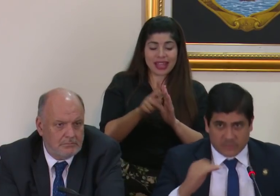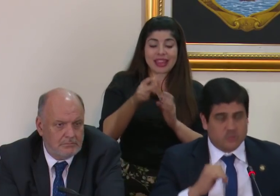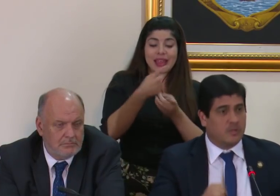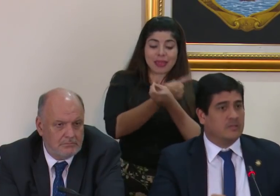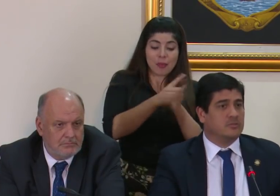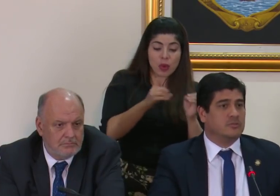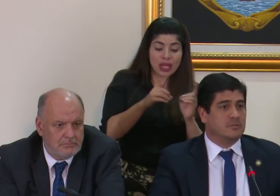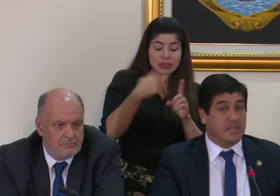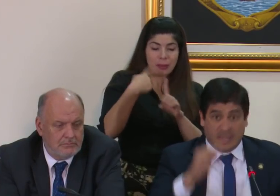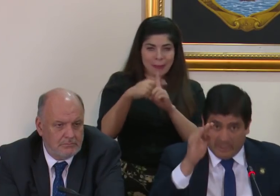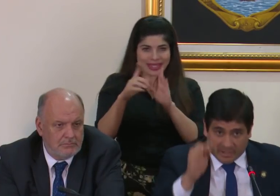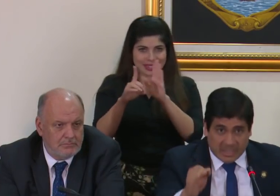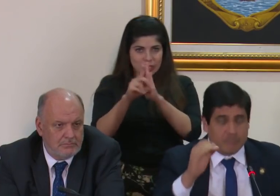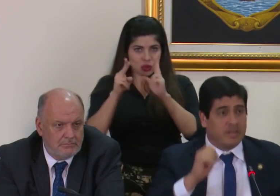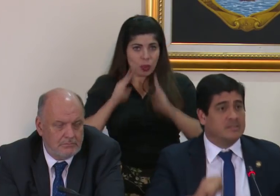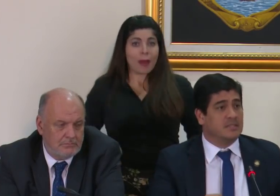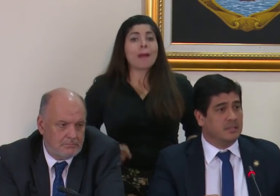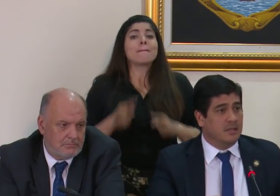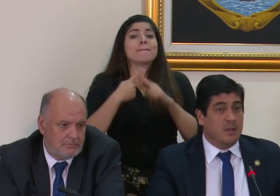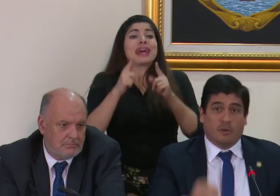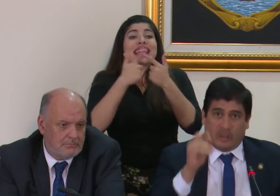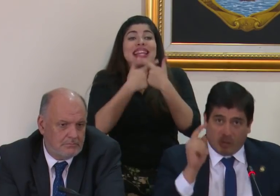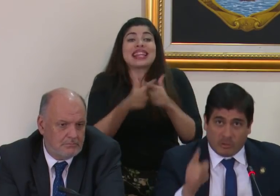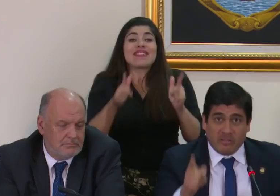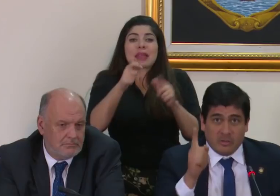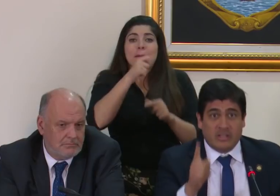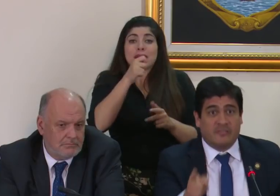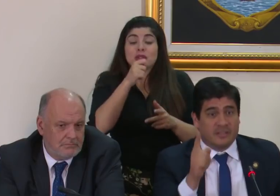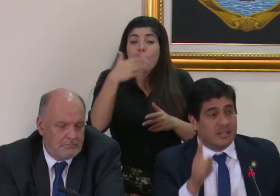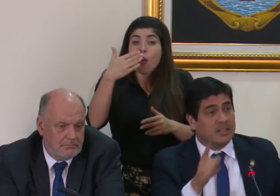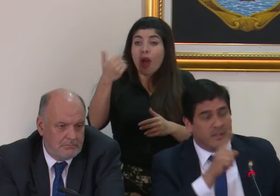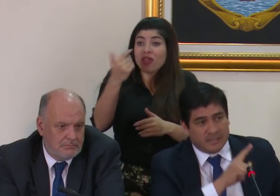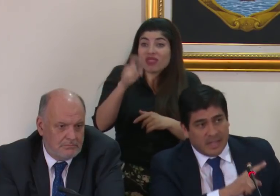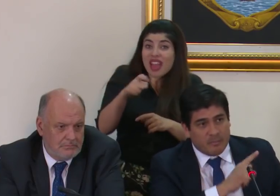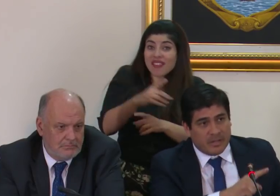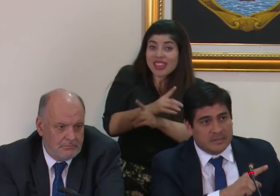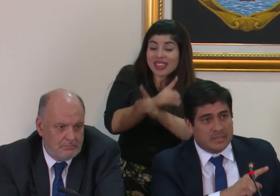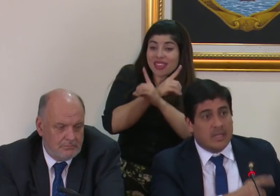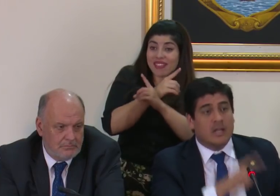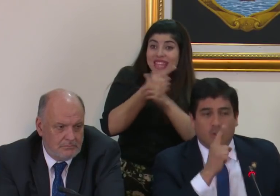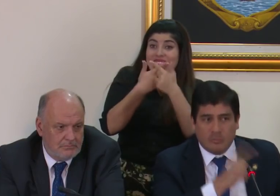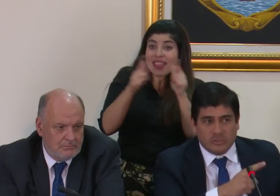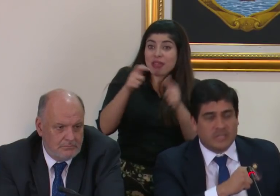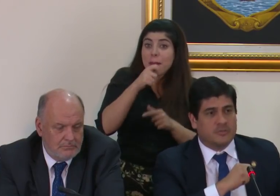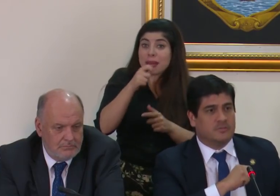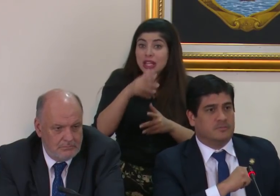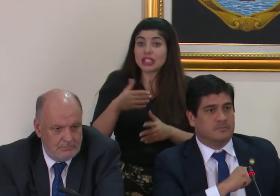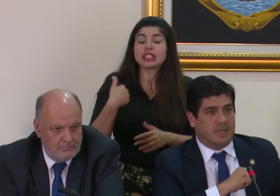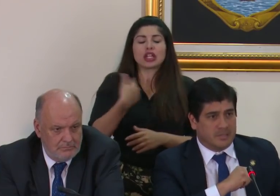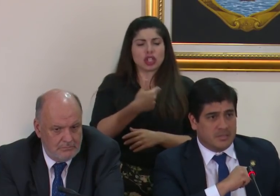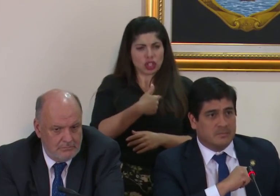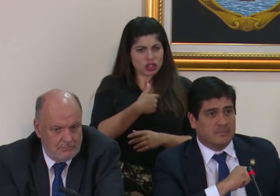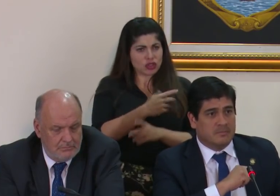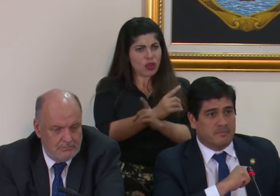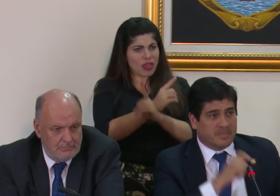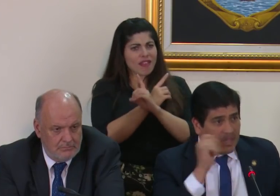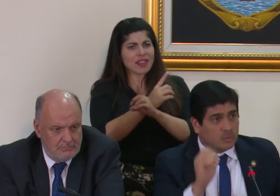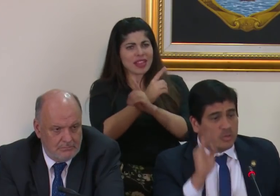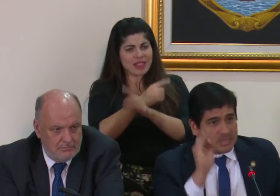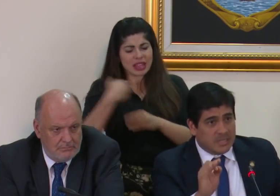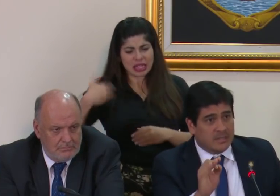y de derechos humanos y de libertad de prensa porque cuando ha habido que defender la libertad de prensa lo hemos hecho allí